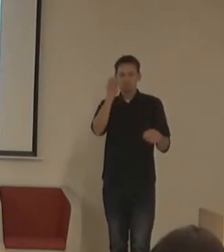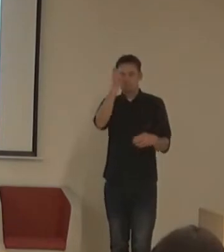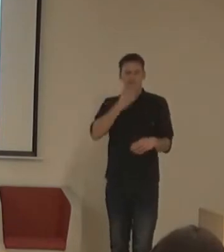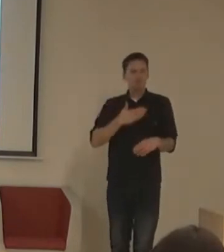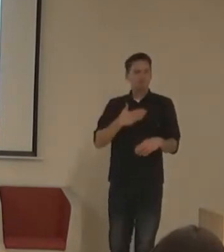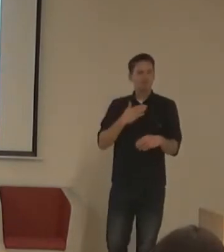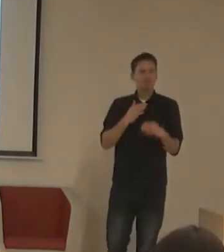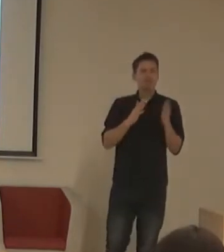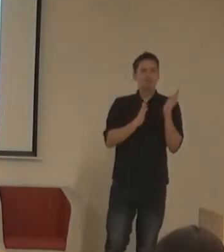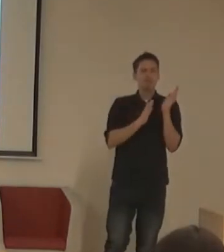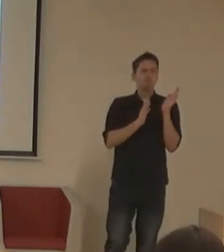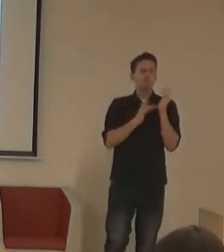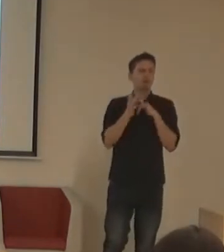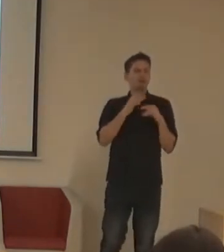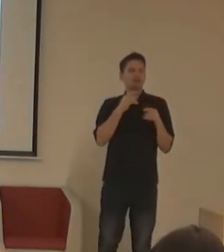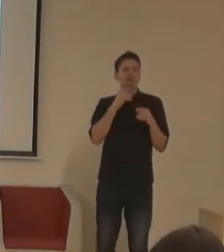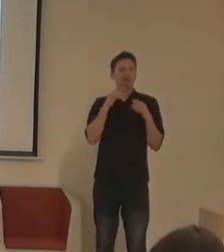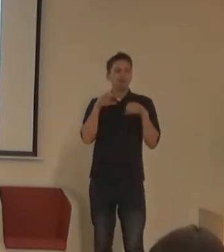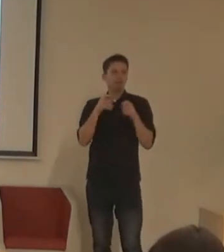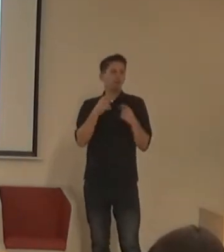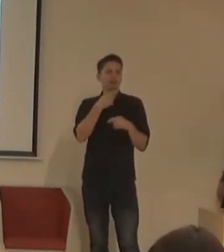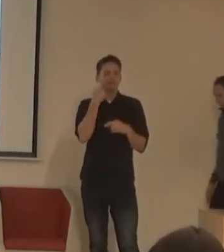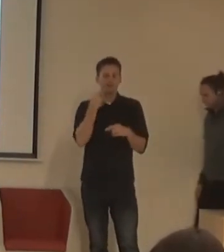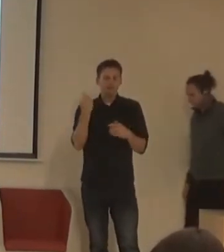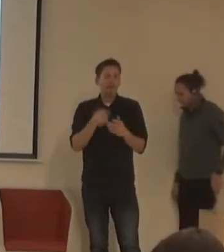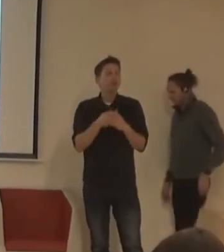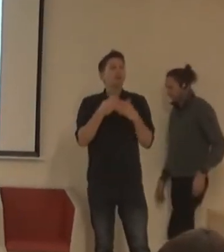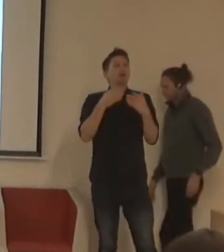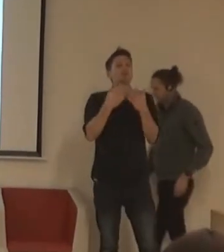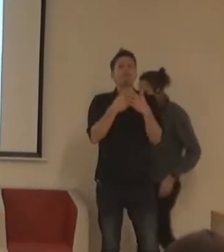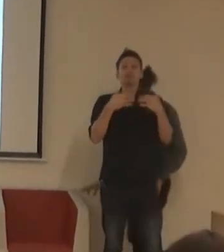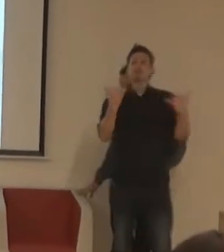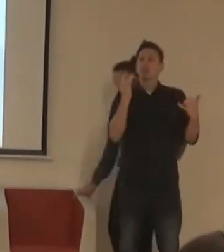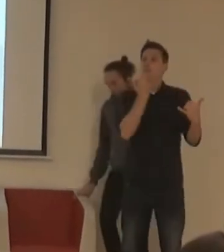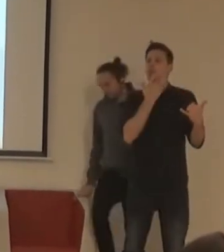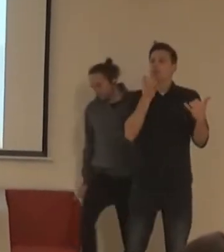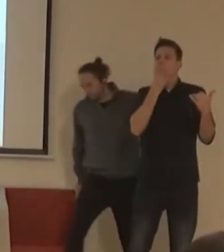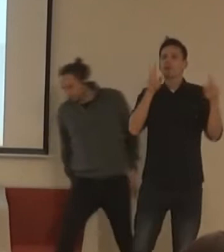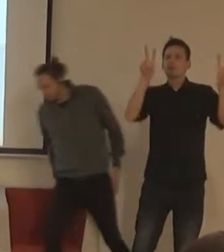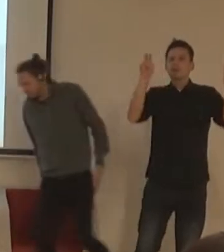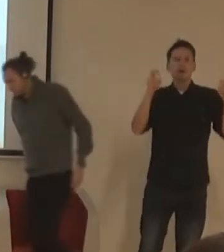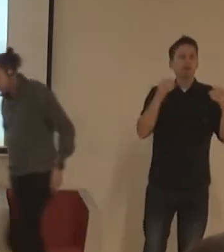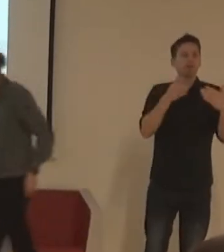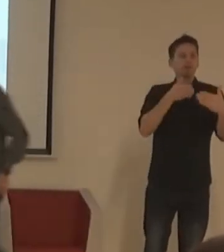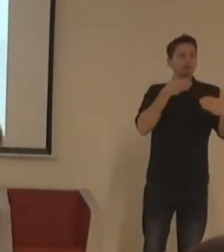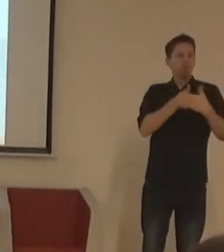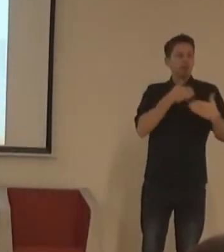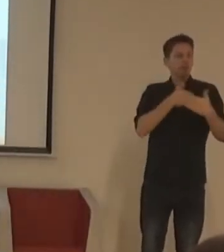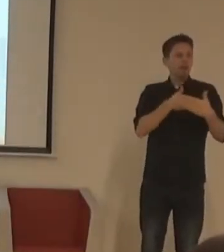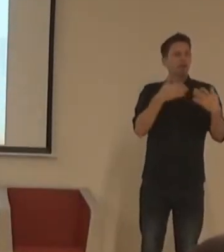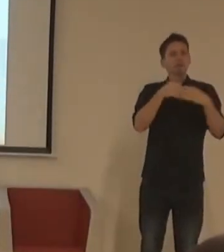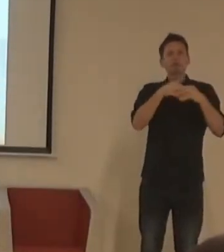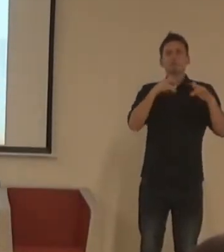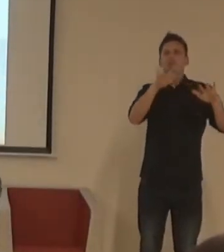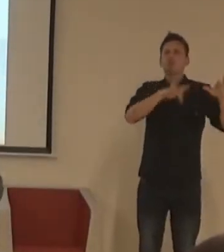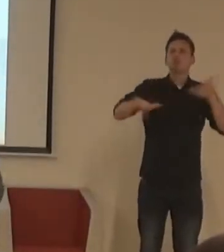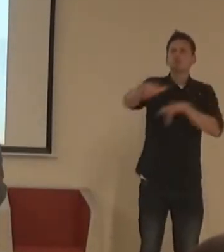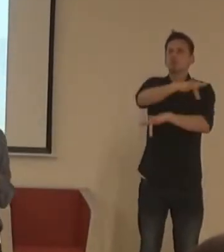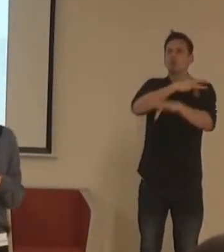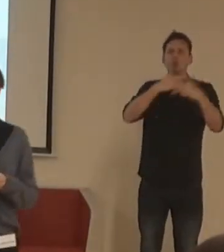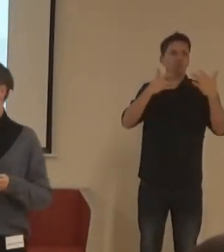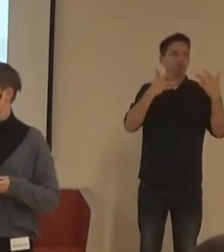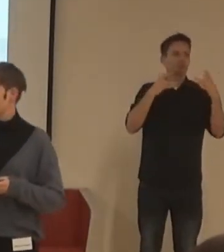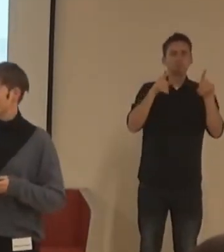Dnes bych se s vámi chtěla věnovat přístupnosti, bariérám, fyzickému prostoru, lidem,